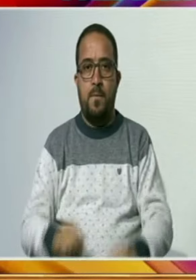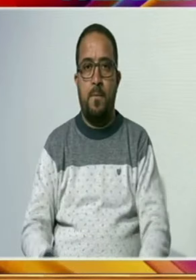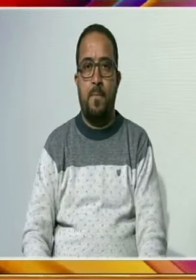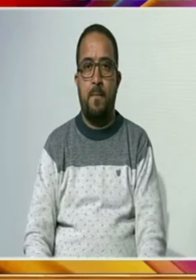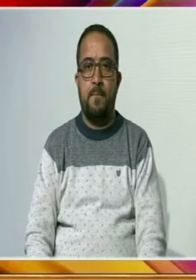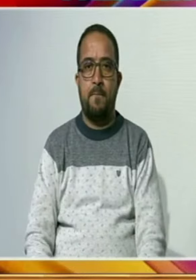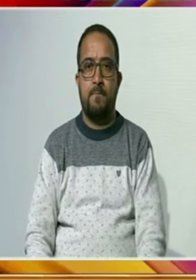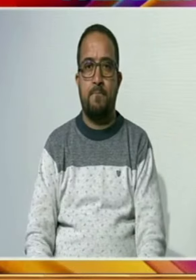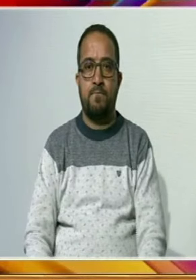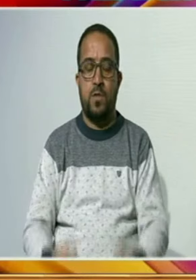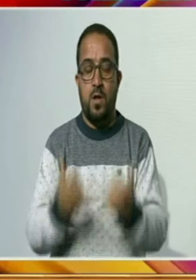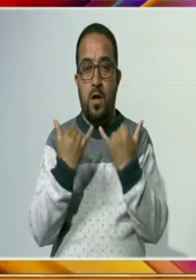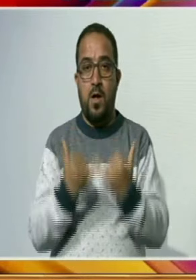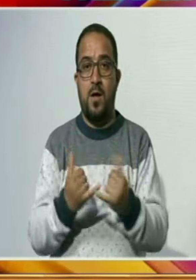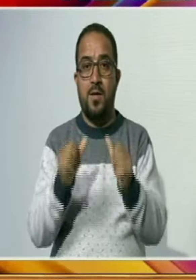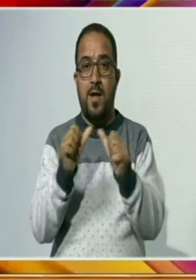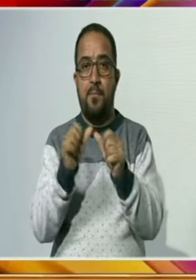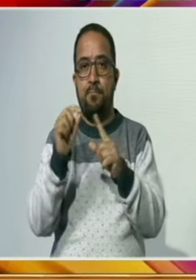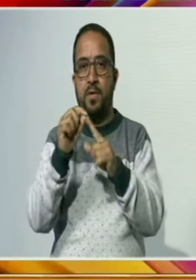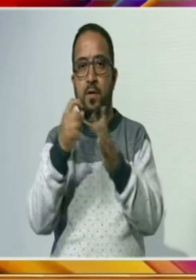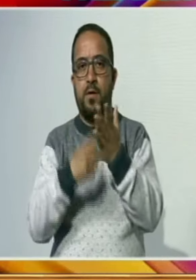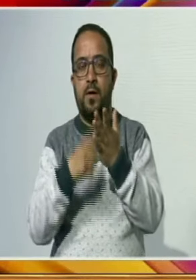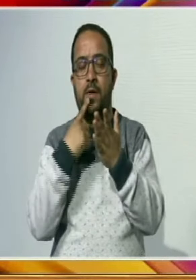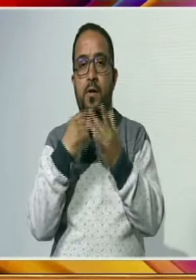کہ آج اپریل کے مہینے